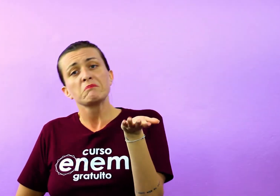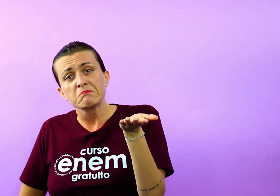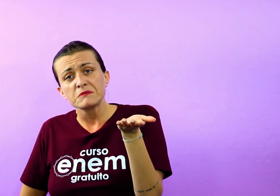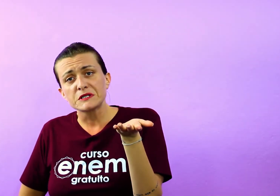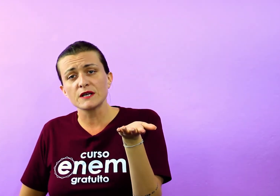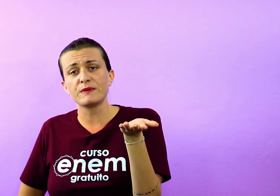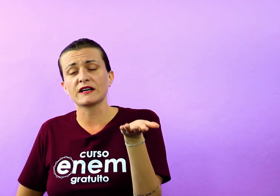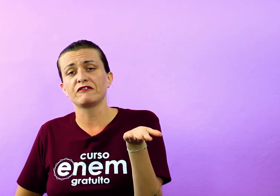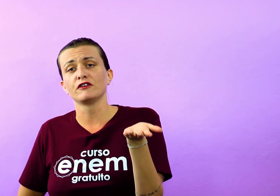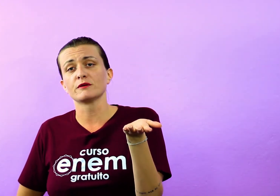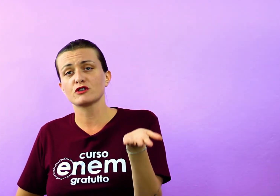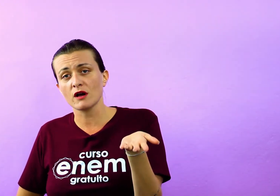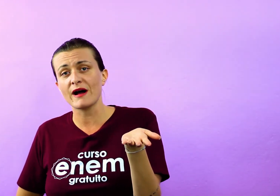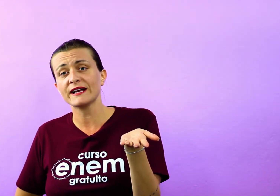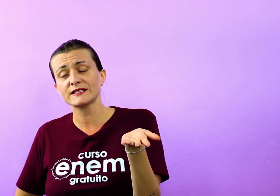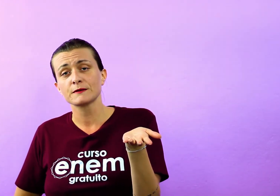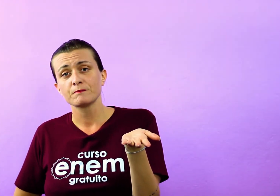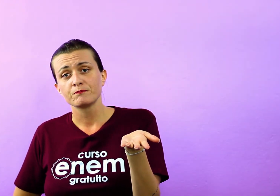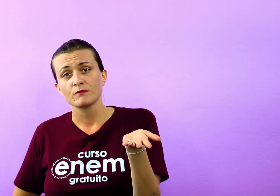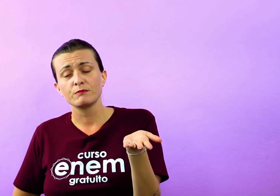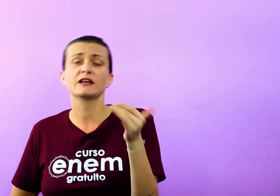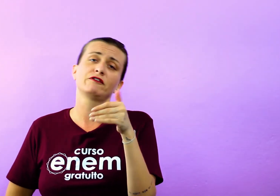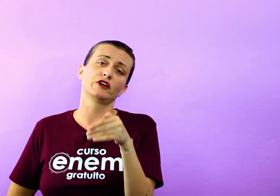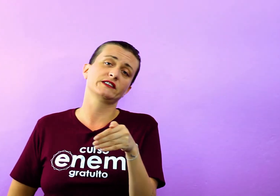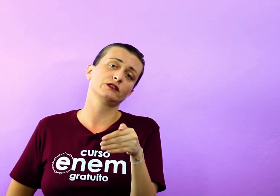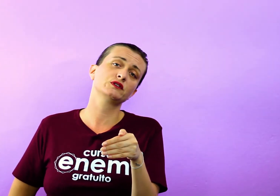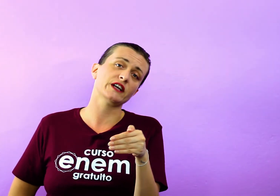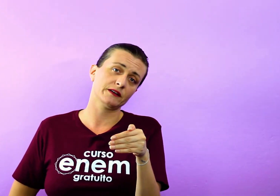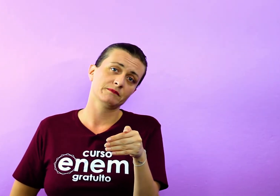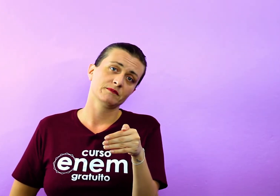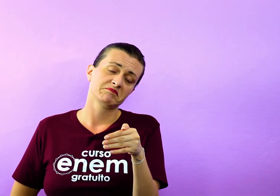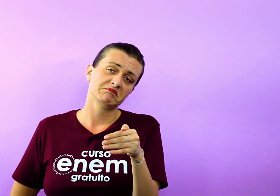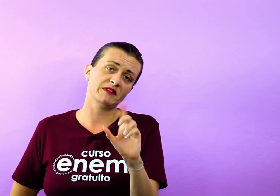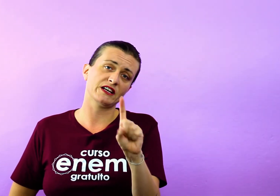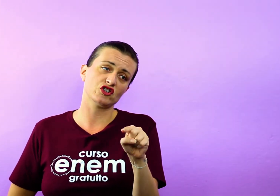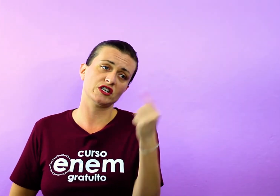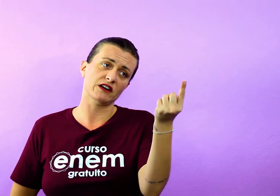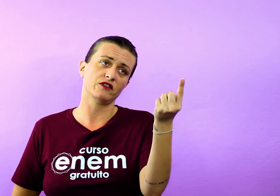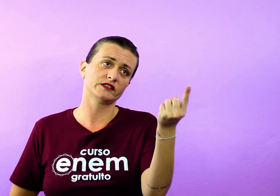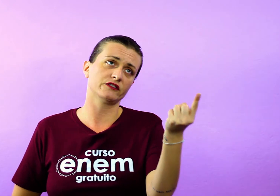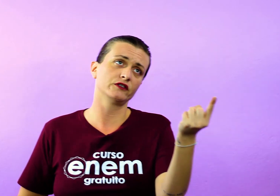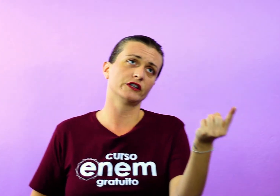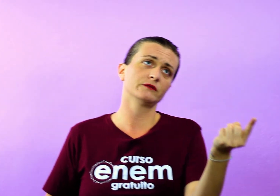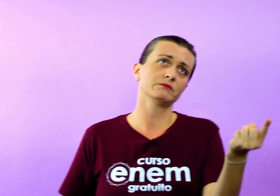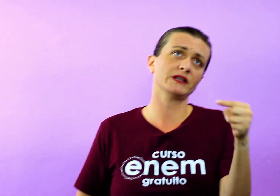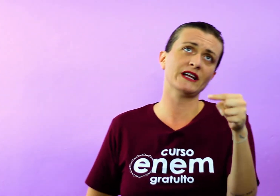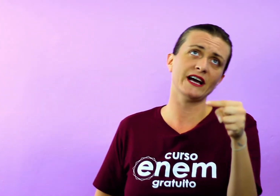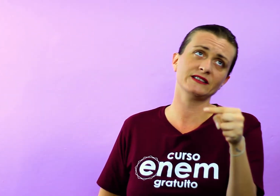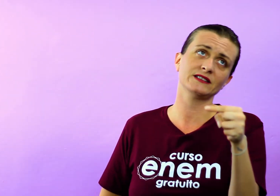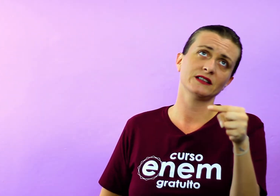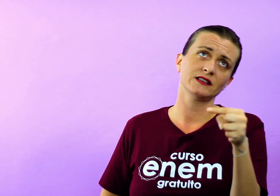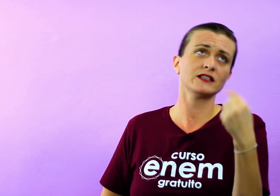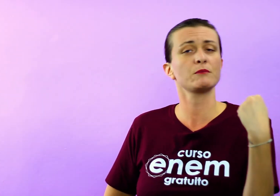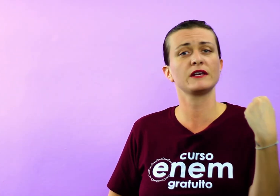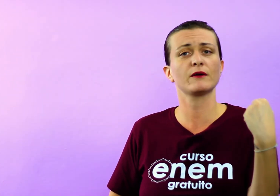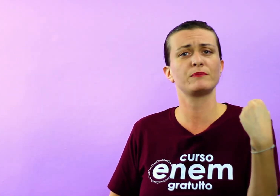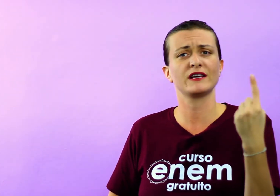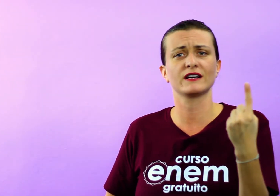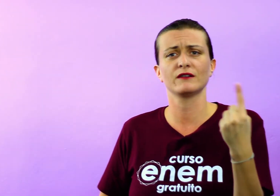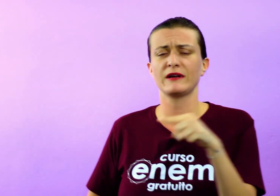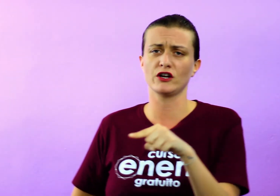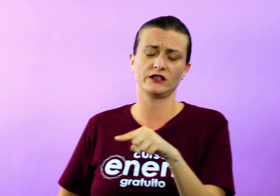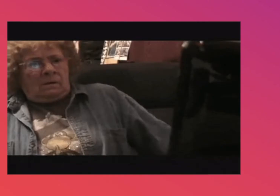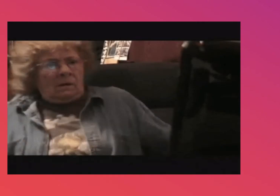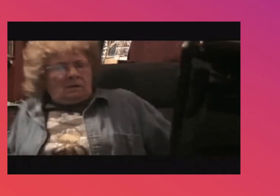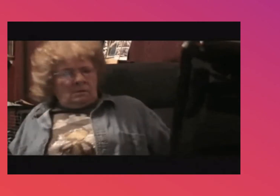Se pica-flor me chamais, pica-flor aceito ser. Desde que a vossa flor metais, na minha